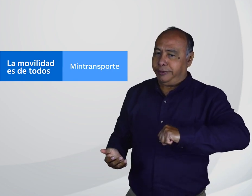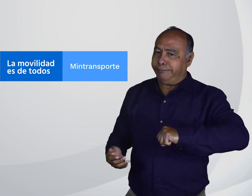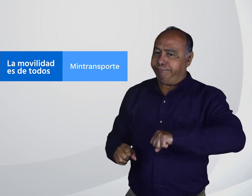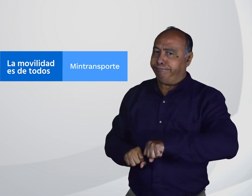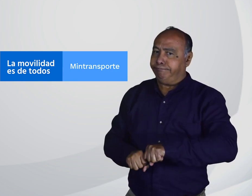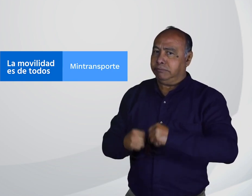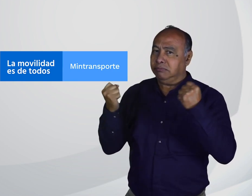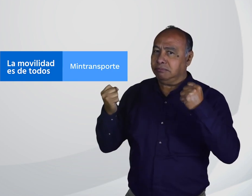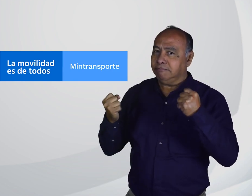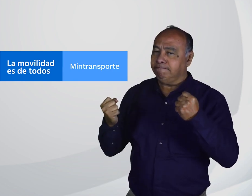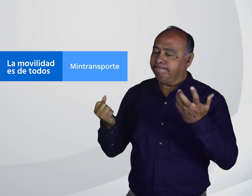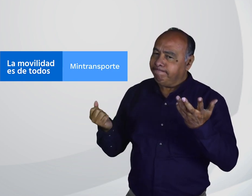conducción.